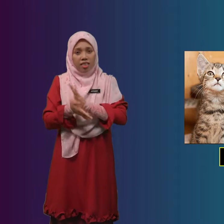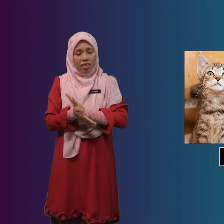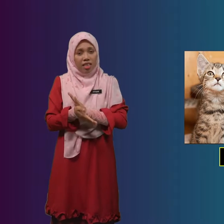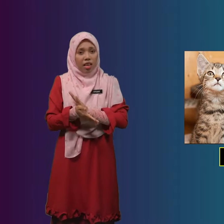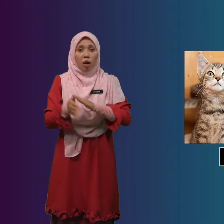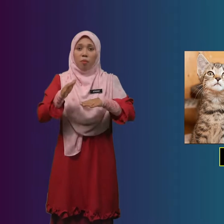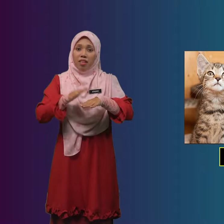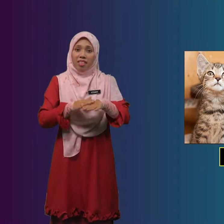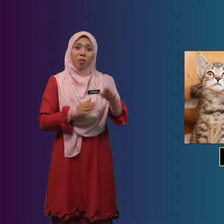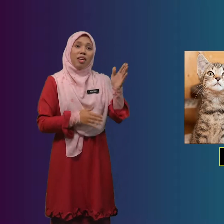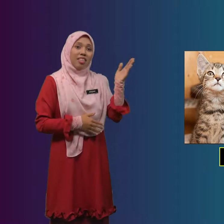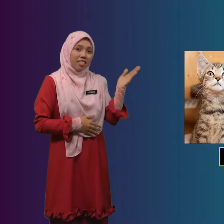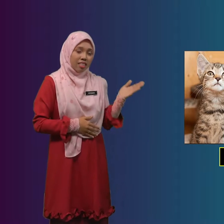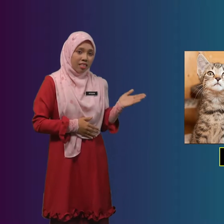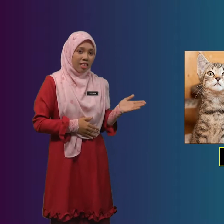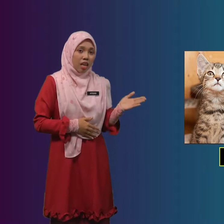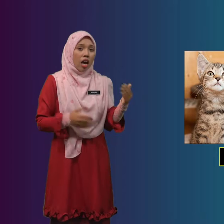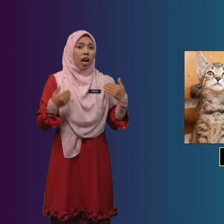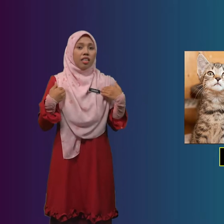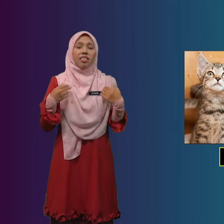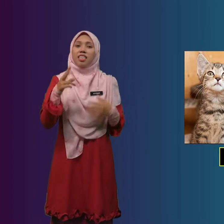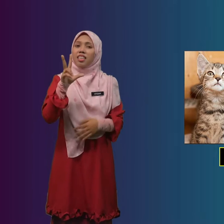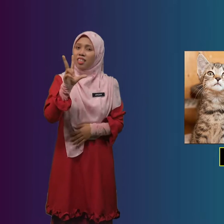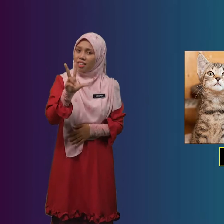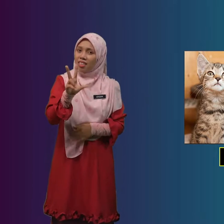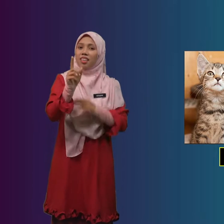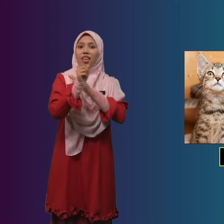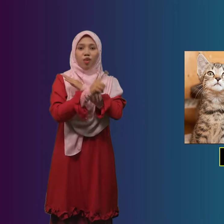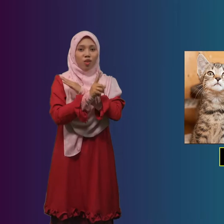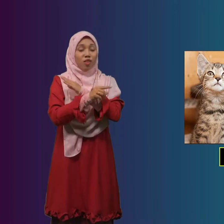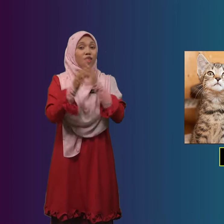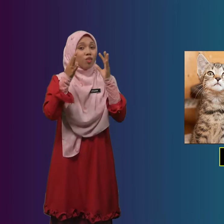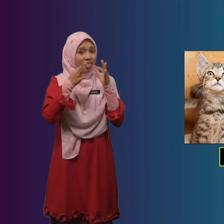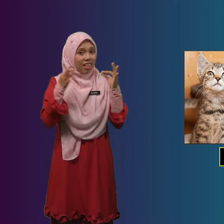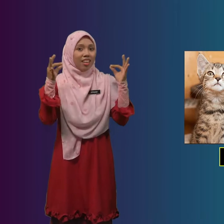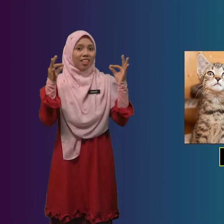Pada gambar ini Ada Tiga Ekor Kucing